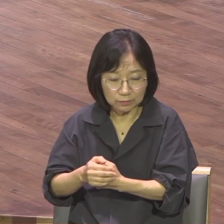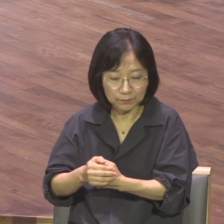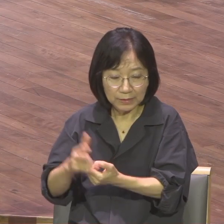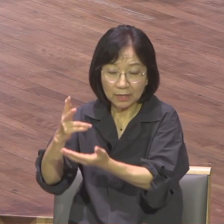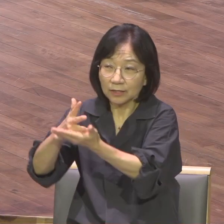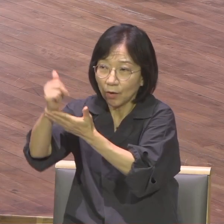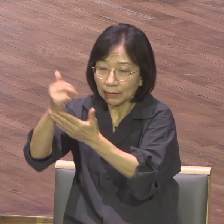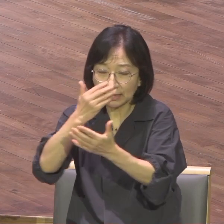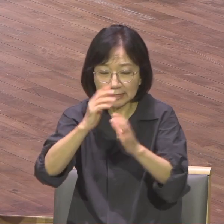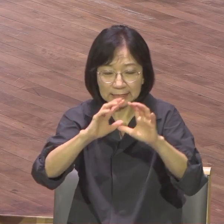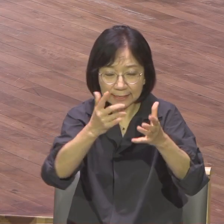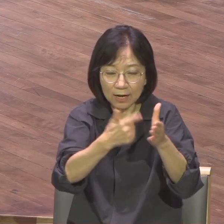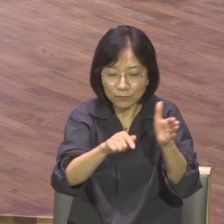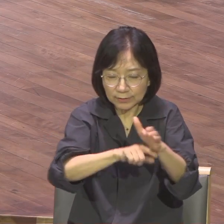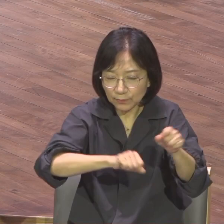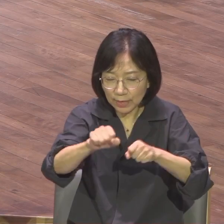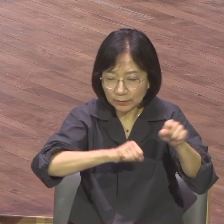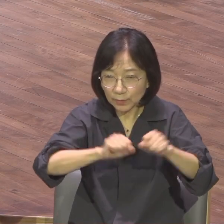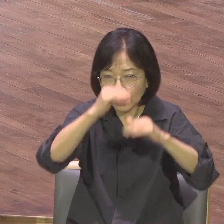행하신 일도 알지 못하더라